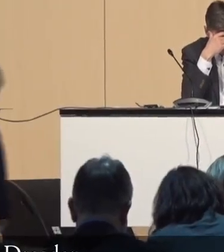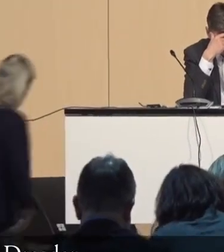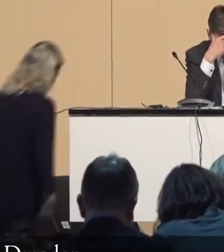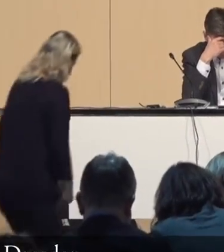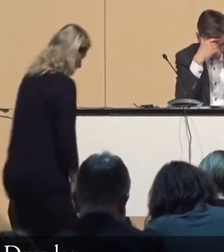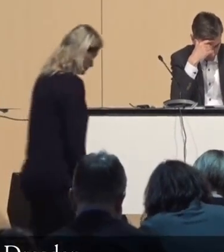So, dann hat mich...